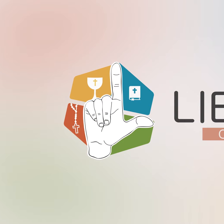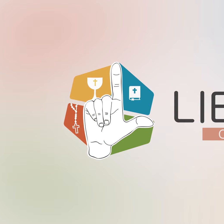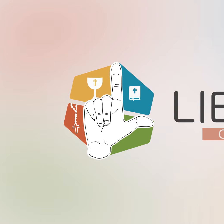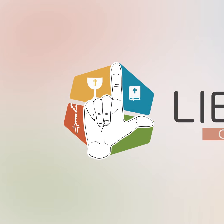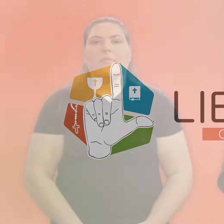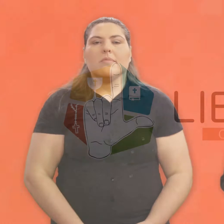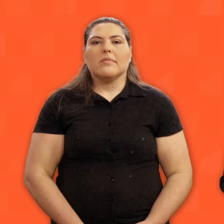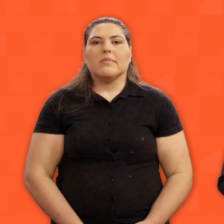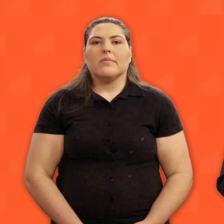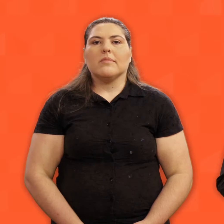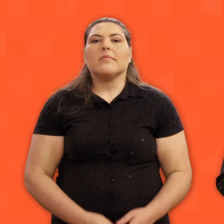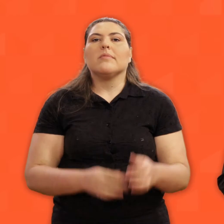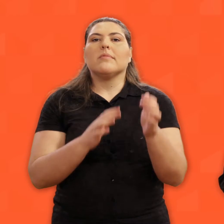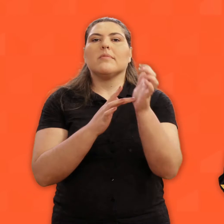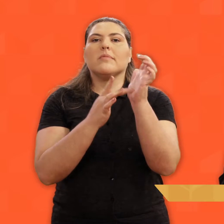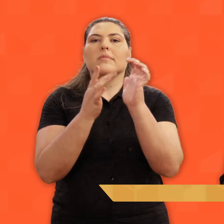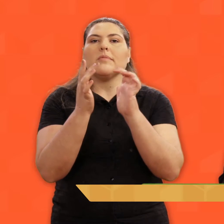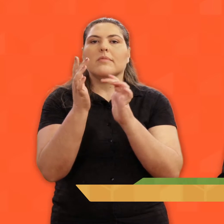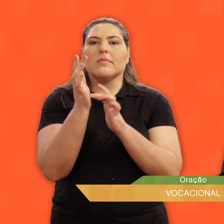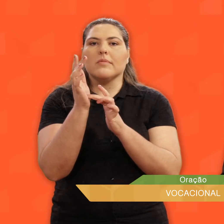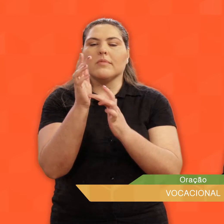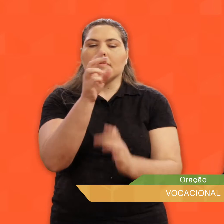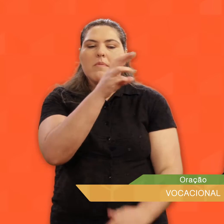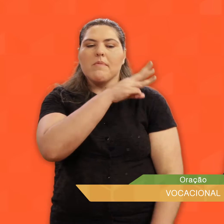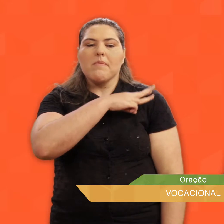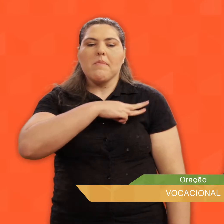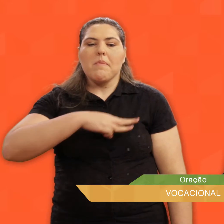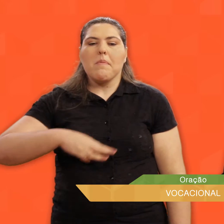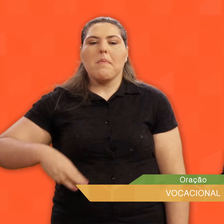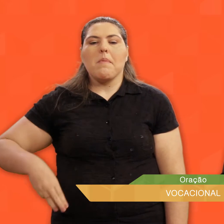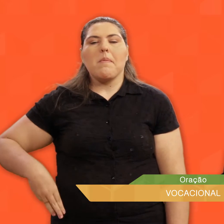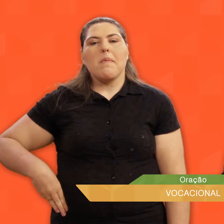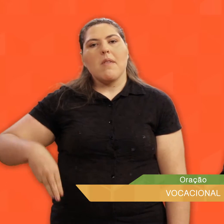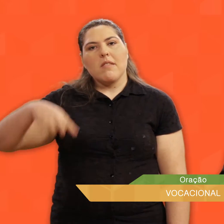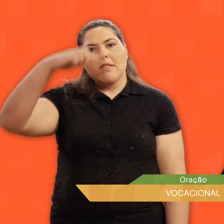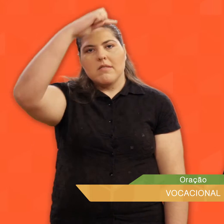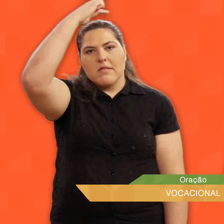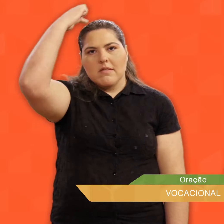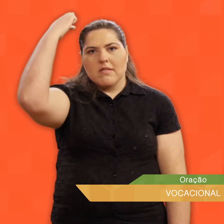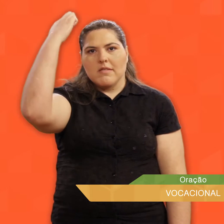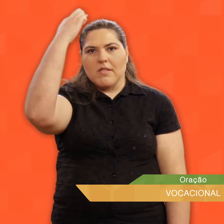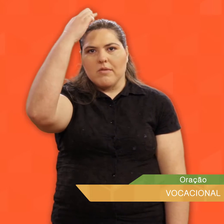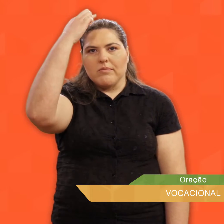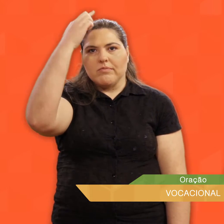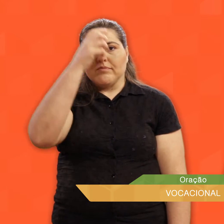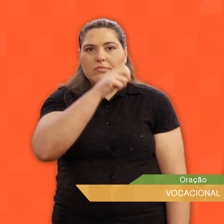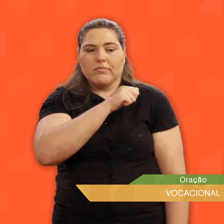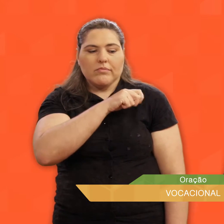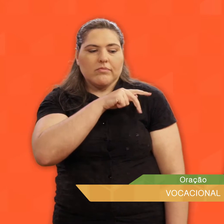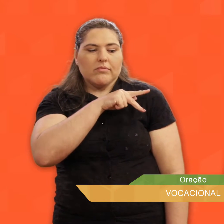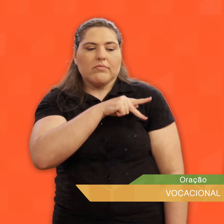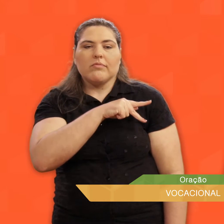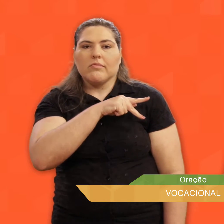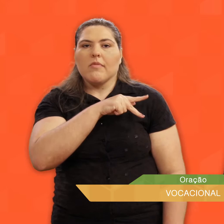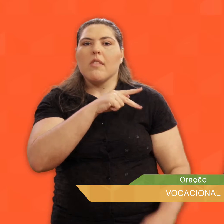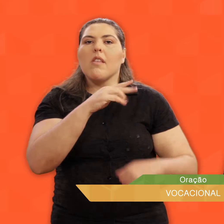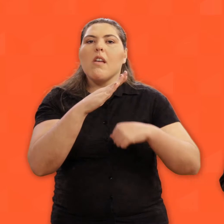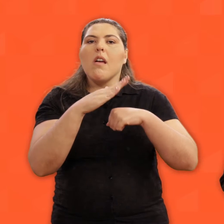Jesus, Mestre Divino, que chamaste os apóstolos a vos seguirem,